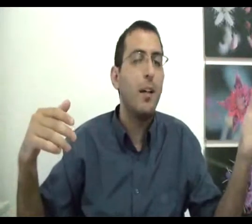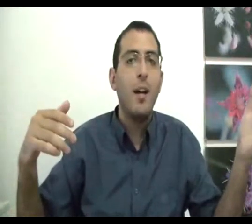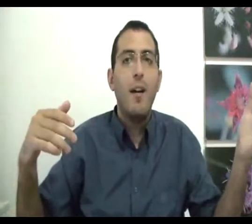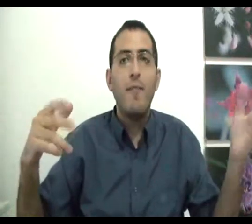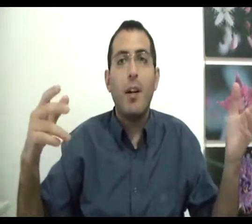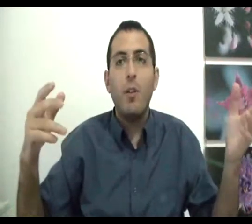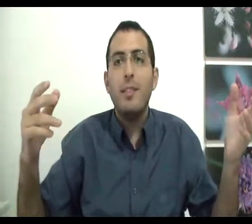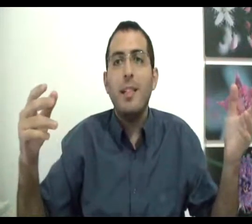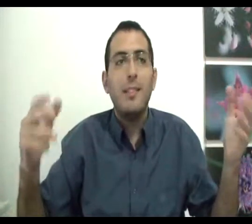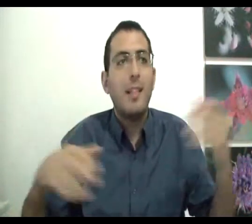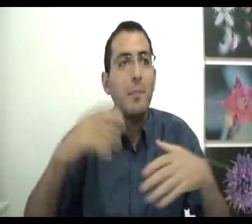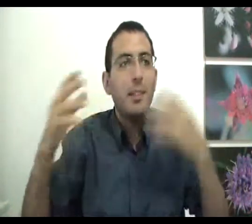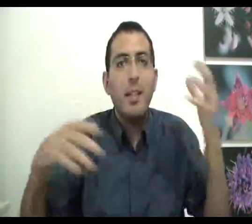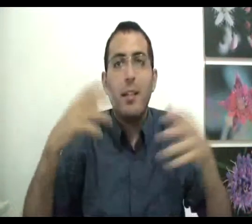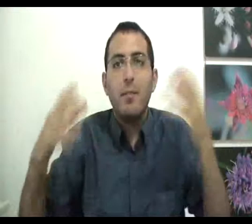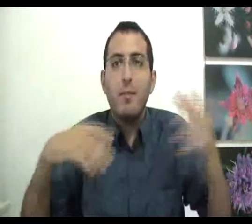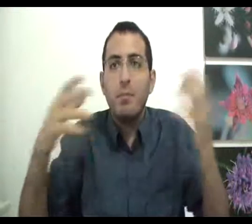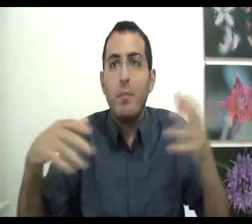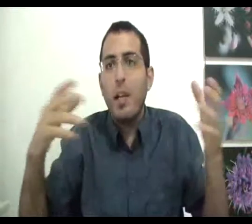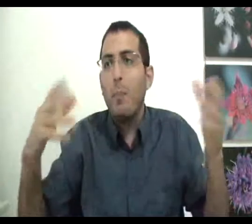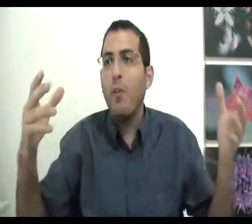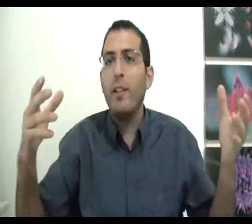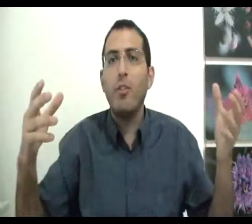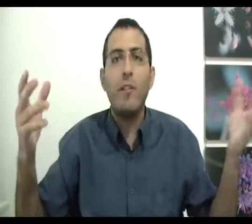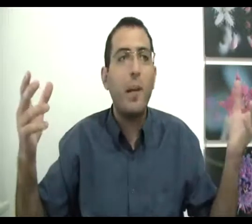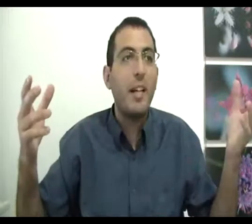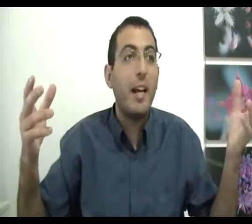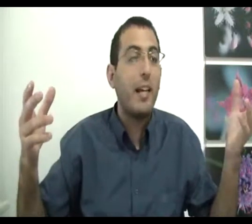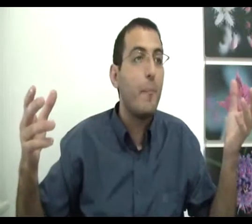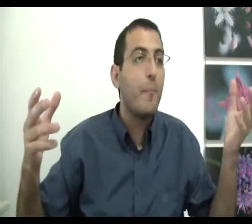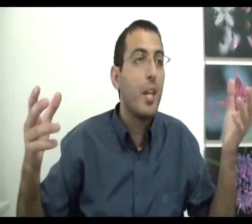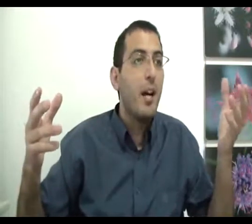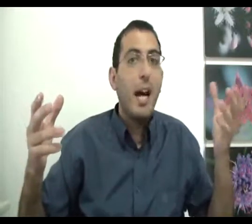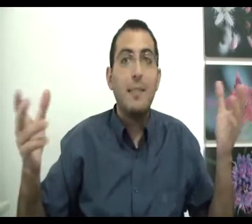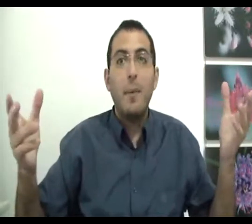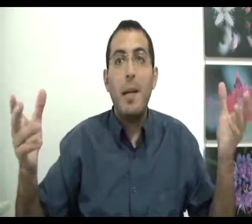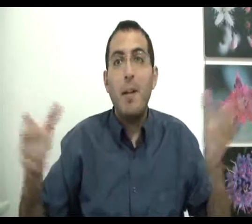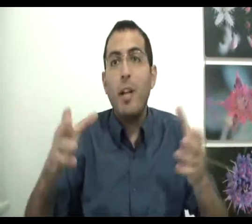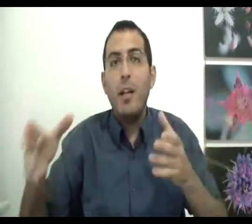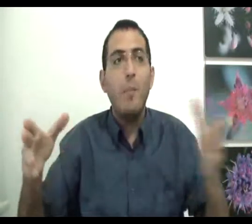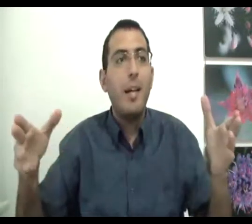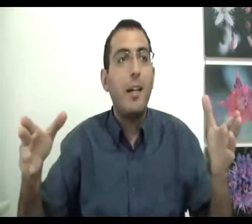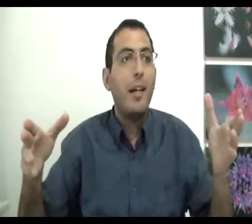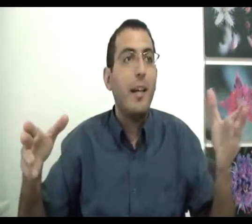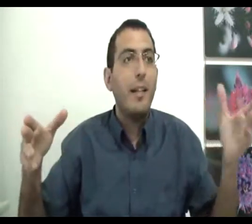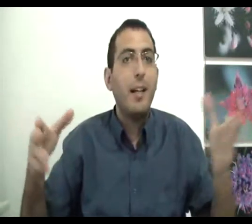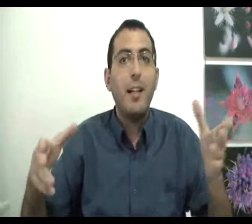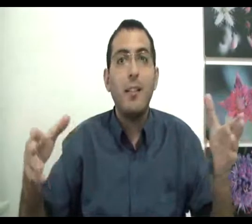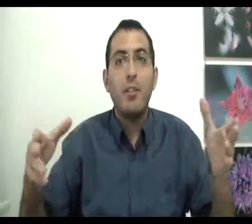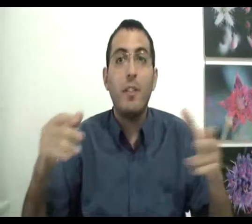והכל זה סתם איזה ארגוב כזה של דברים אקראיים אז במילה מה שייך לומר תכלית עכשיו אתה